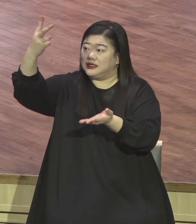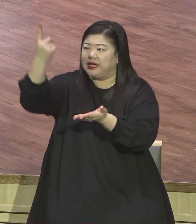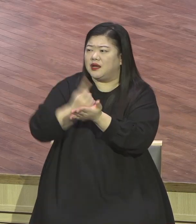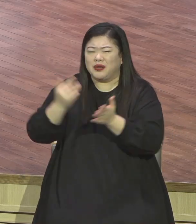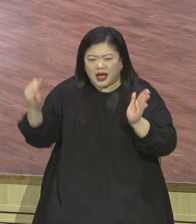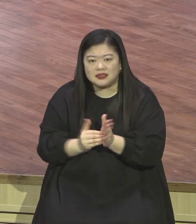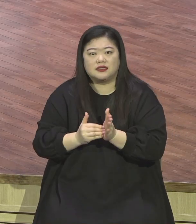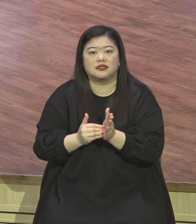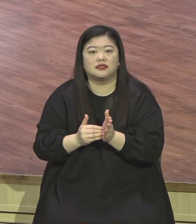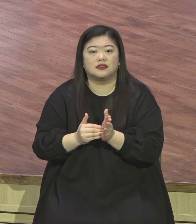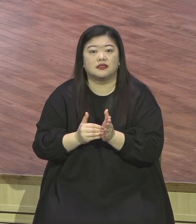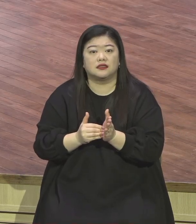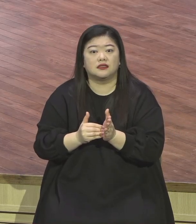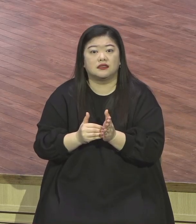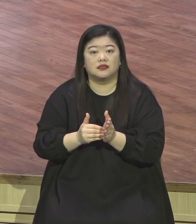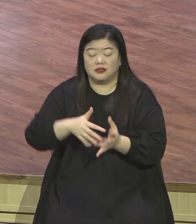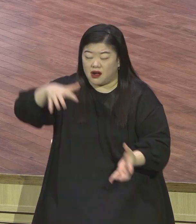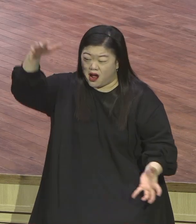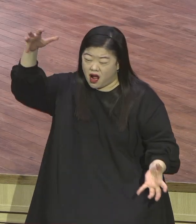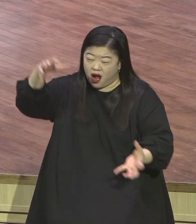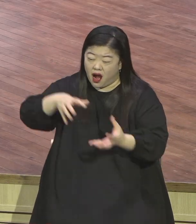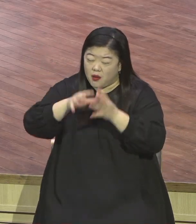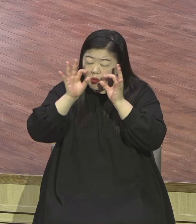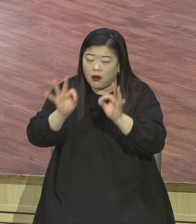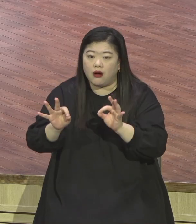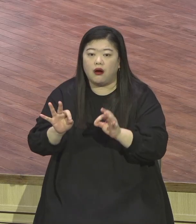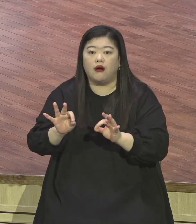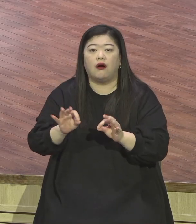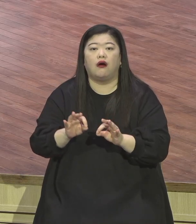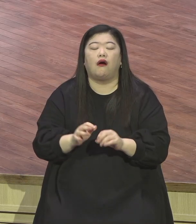없다는 사실을 여기서 말합니다 원더풀 기모자라